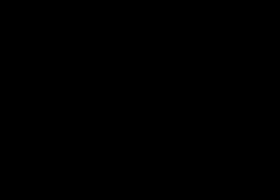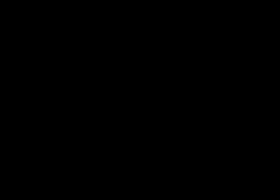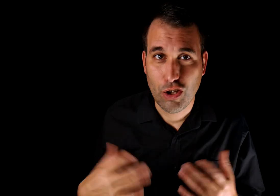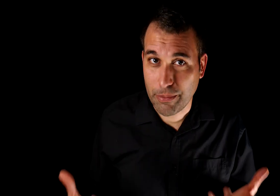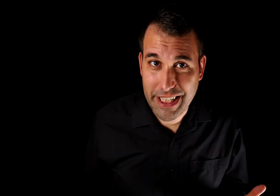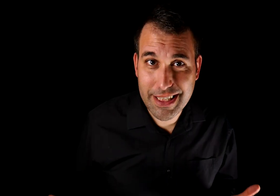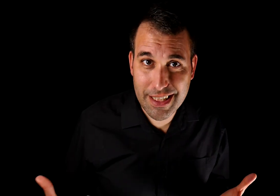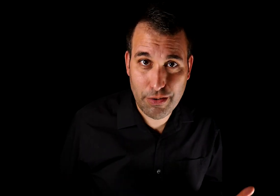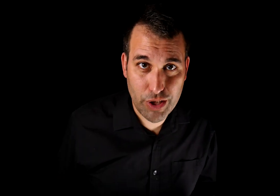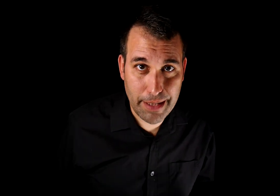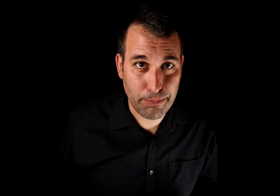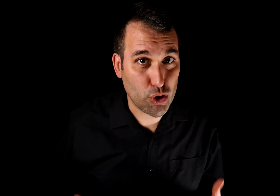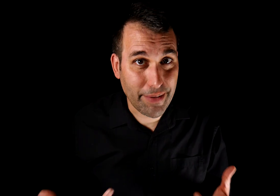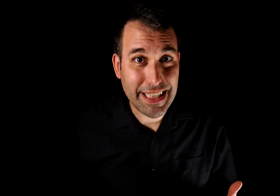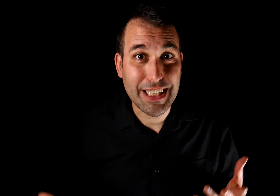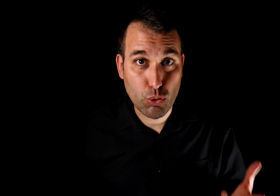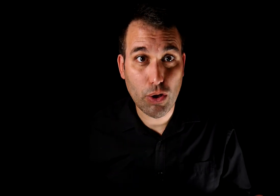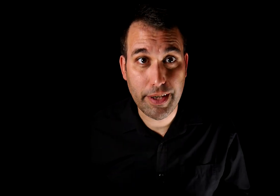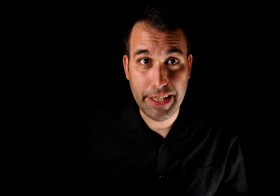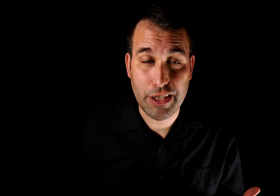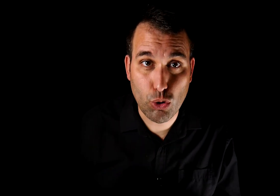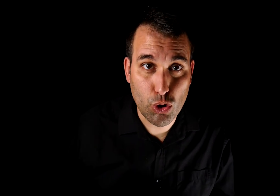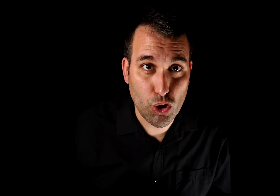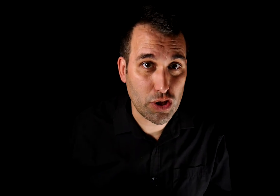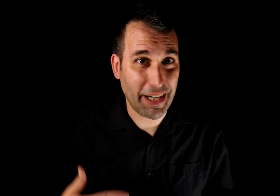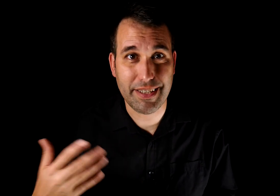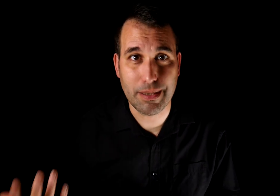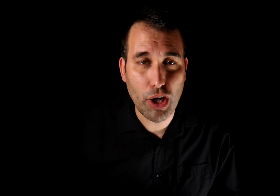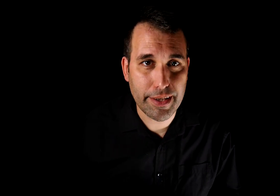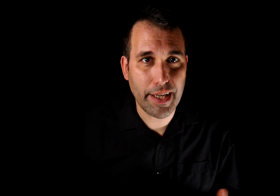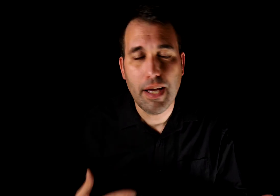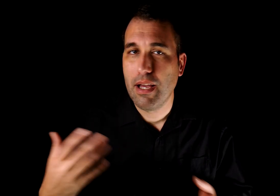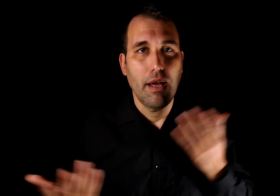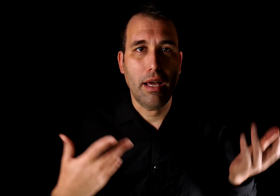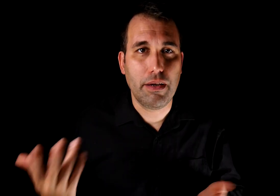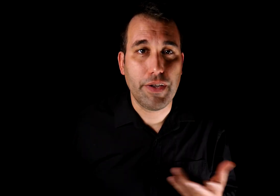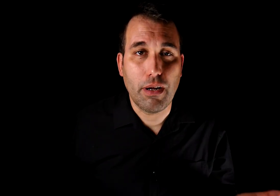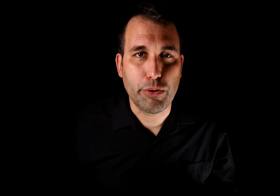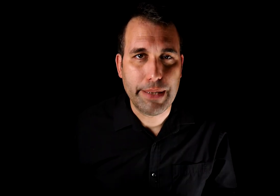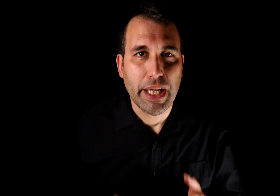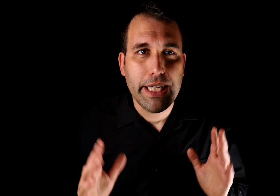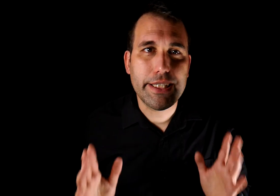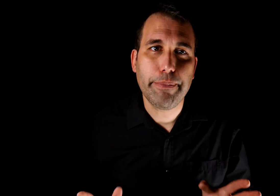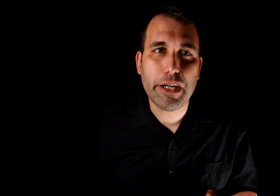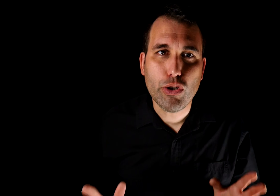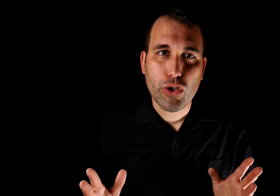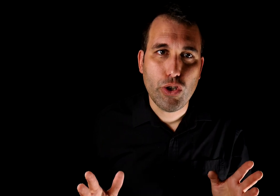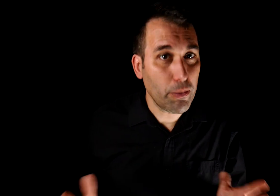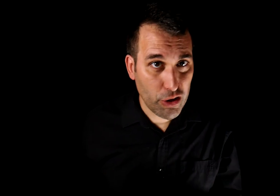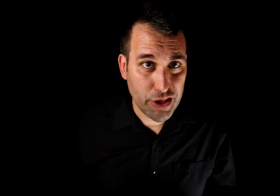Los que me seguís desde hace un tiempo sabéis que suelo recibir insultos, amenazas de muerte, en fin, lo habitual. Y sin embargo, no me oyes